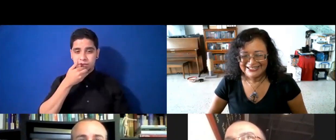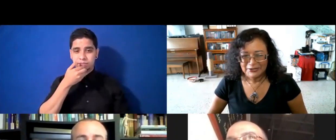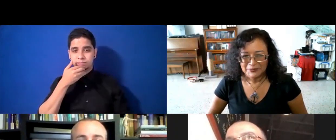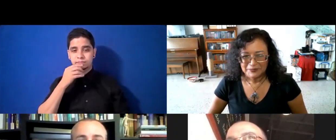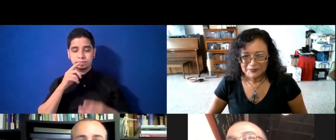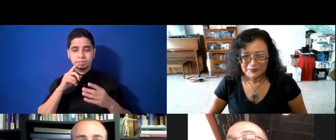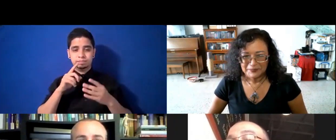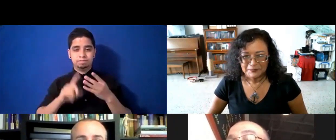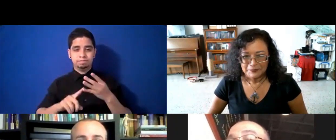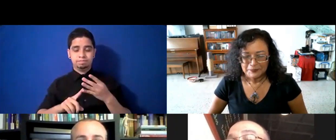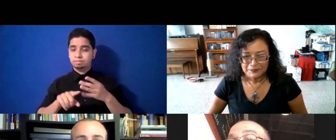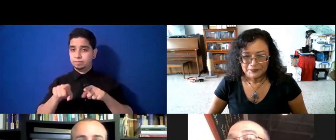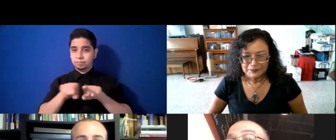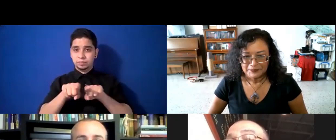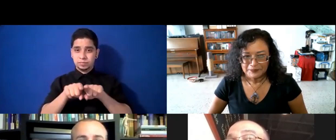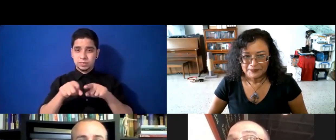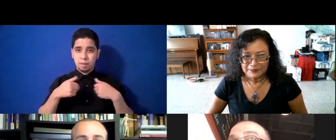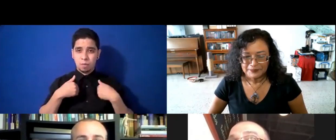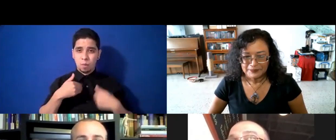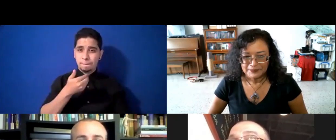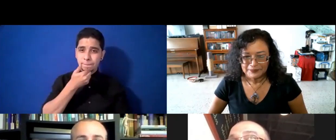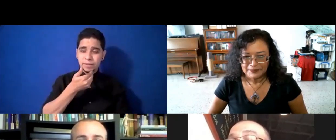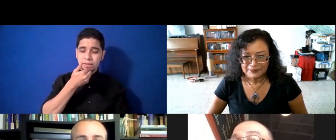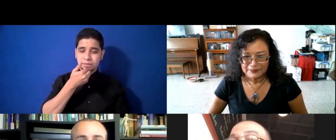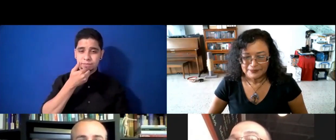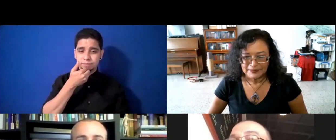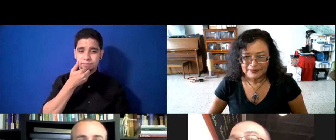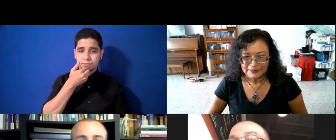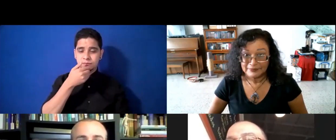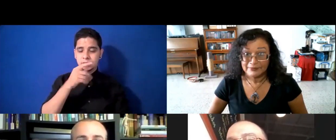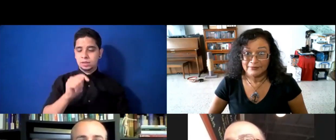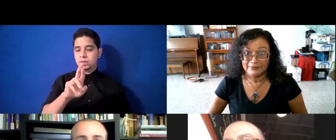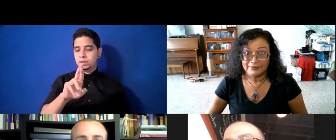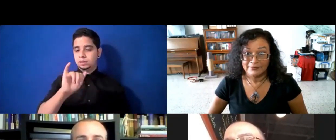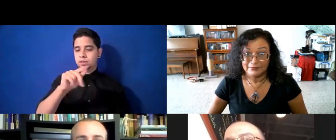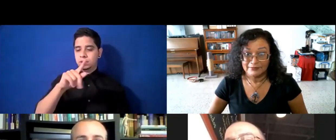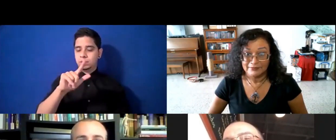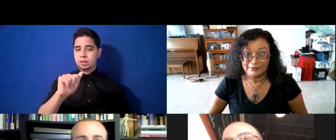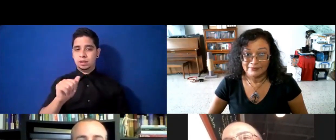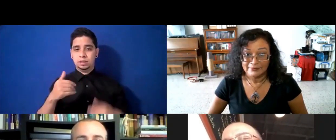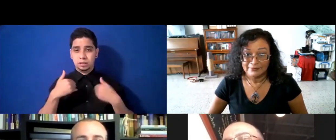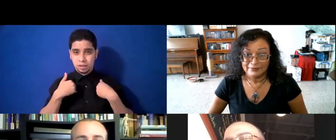Tenemos también la pizza tripleta, que es con ropa vieja de cerdo, jamón, pollo,